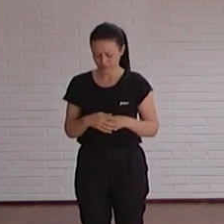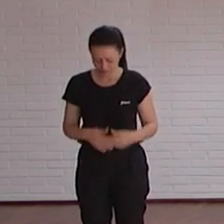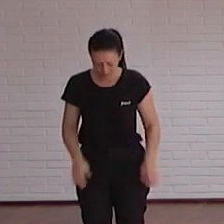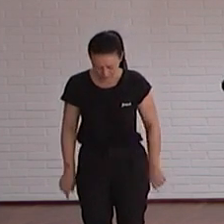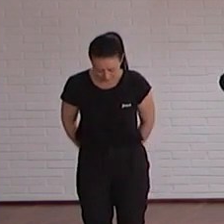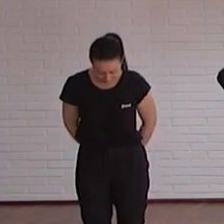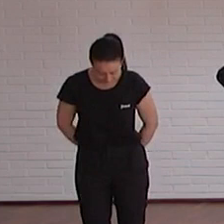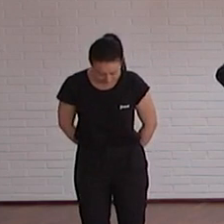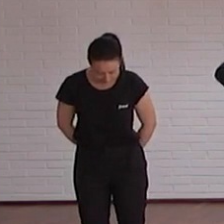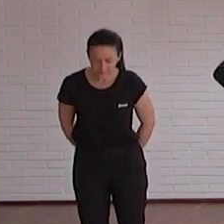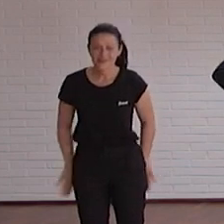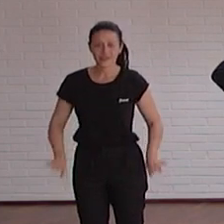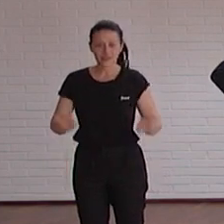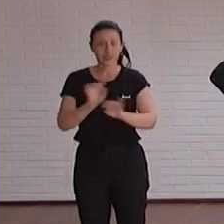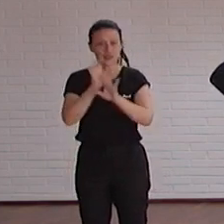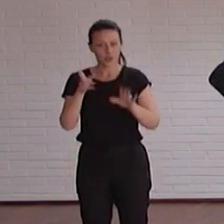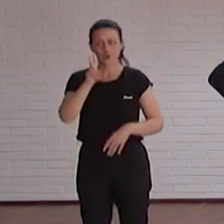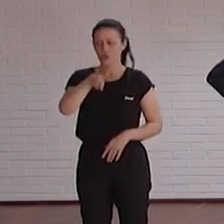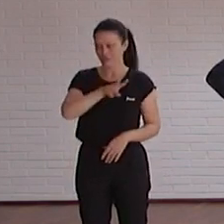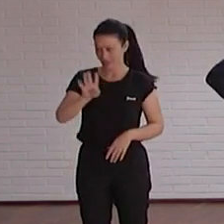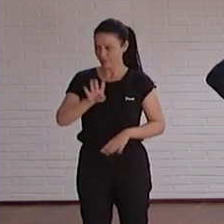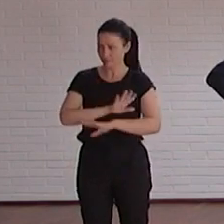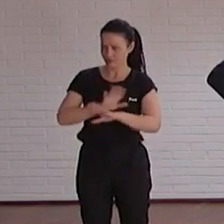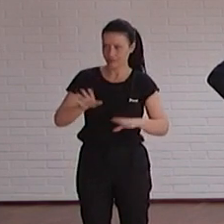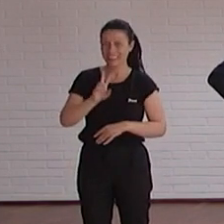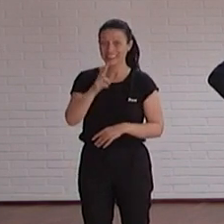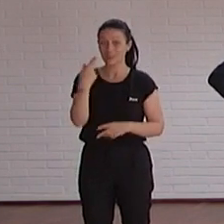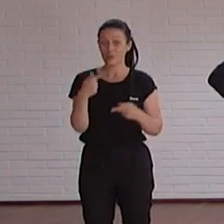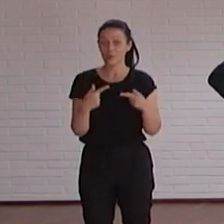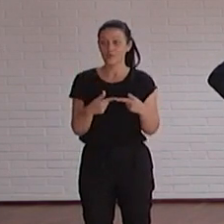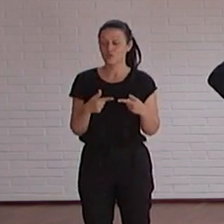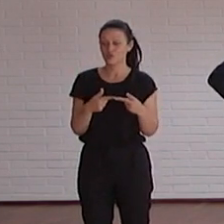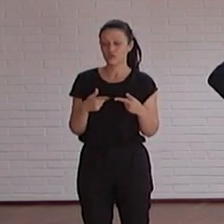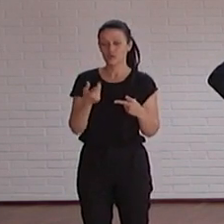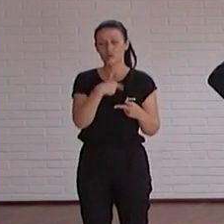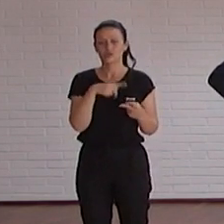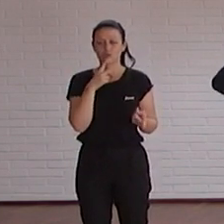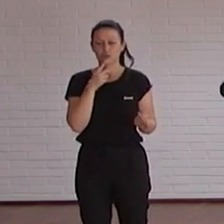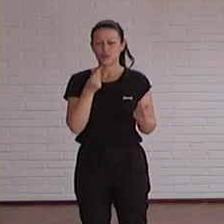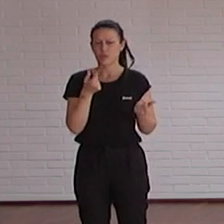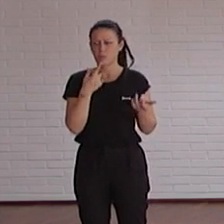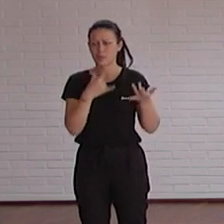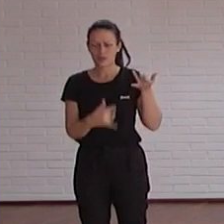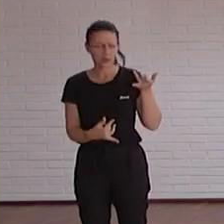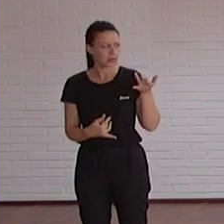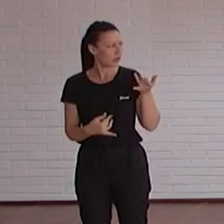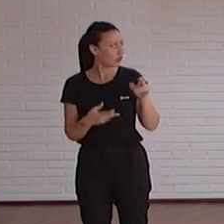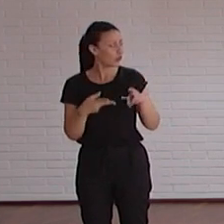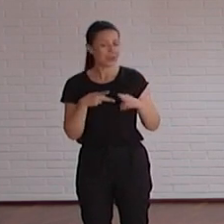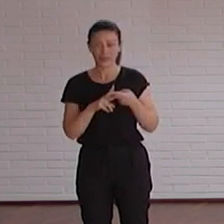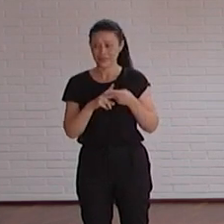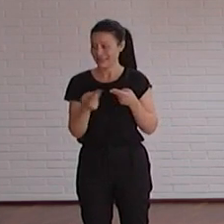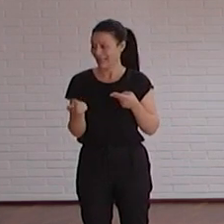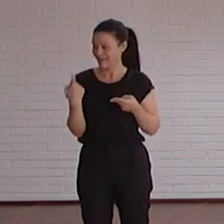entonces está claro 2024 es el primer punto y el segundo punto es que a nosotros nos faltaba nos ha pillado un poquito de prevenido una herramienta que